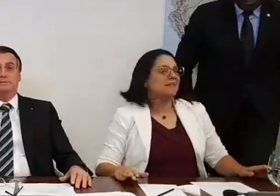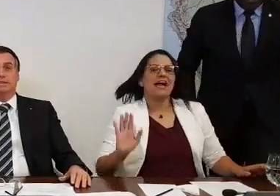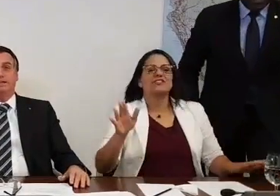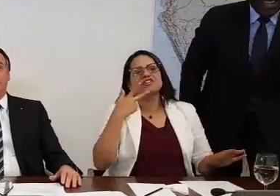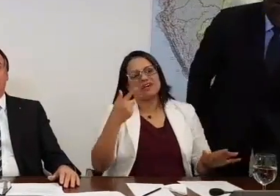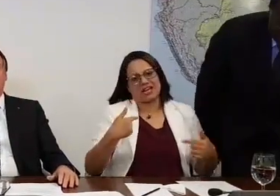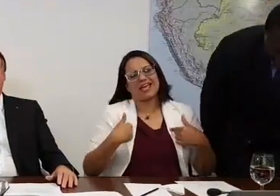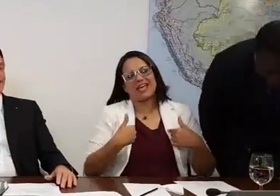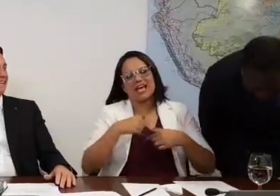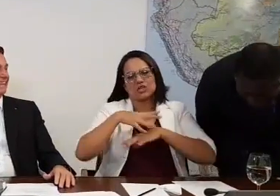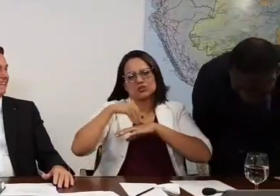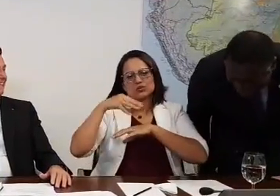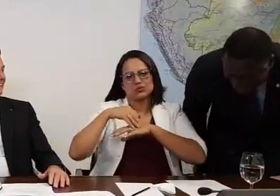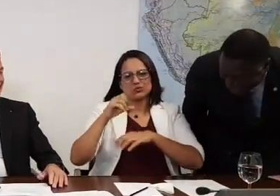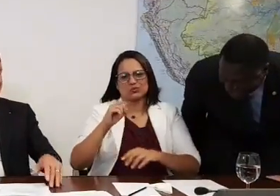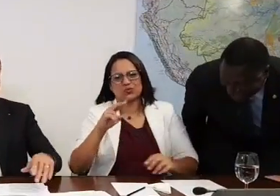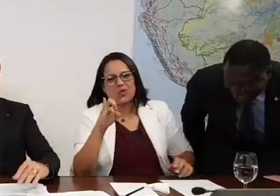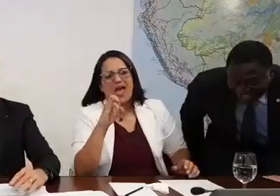tá?